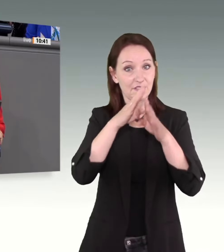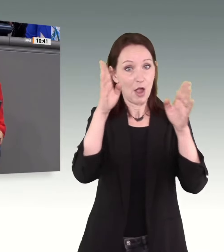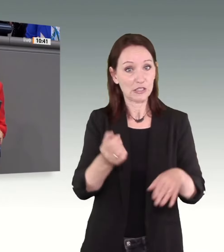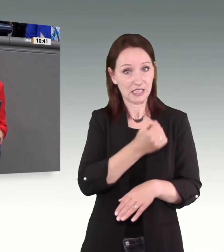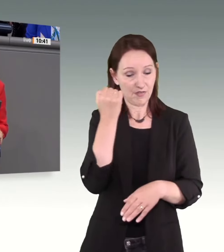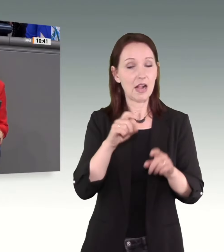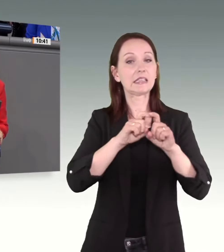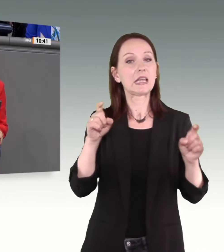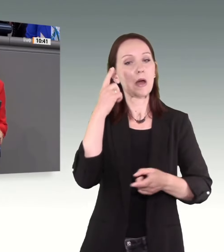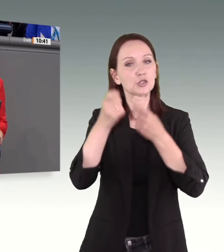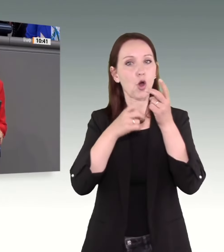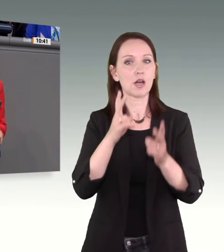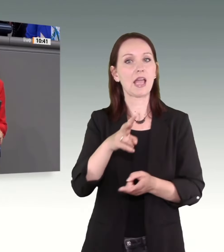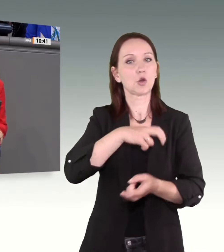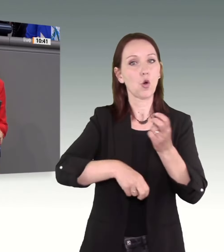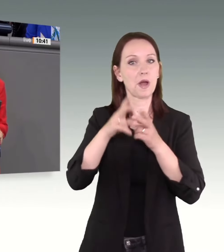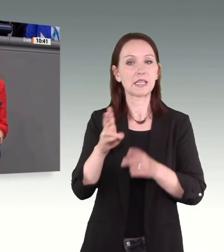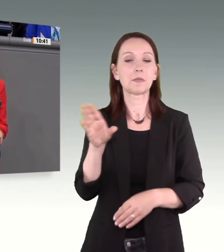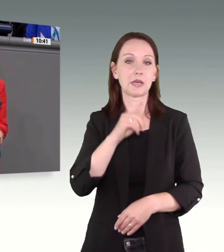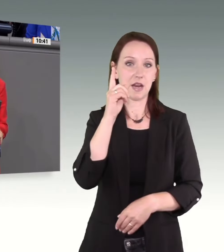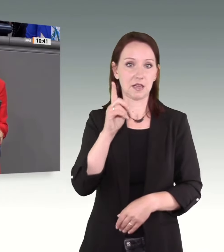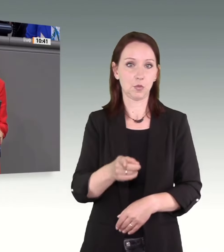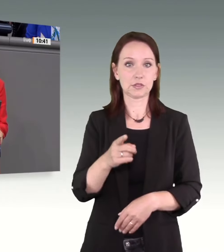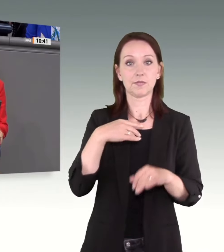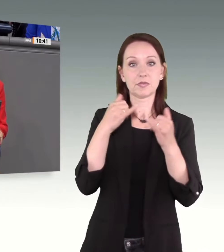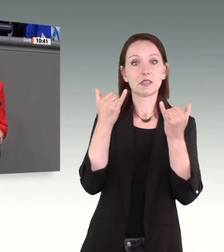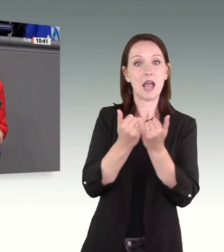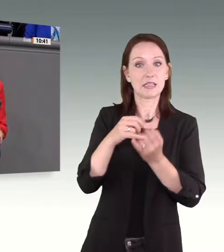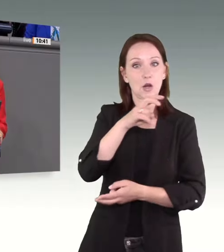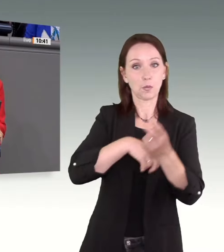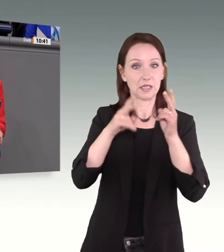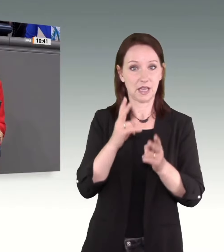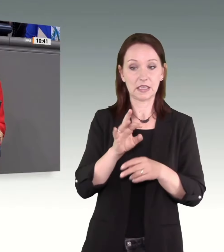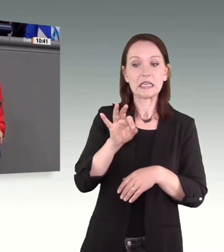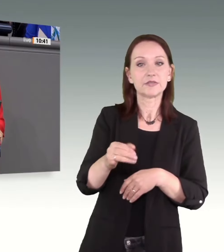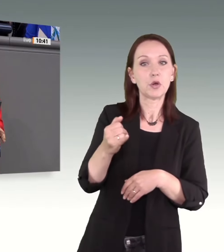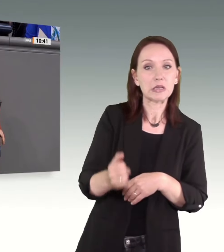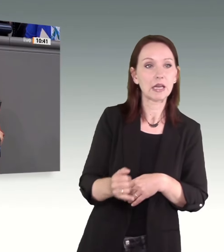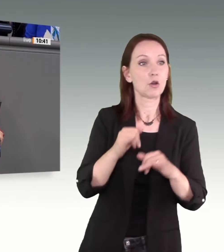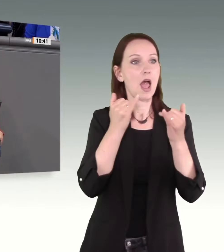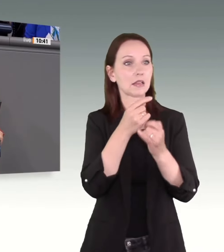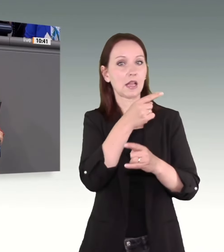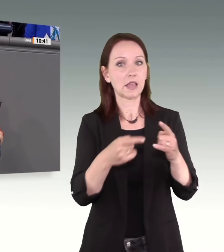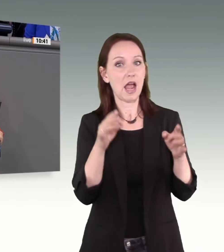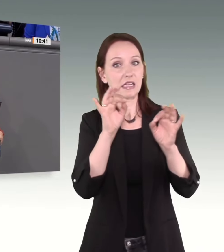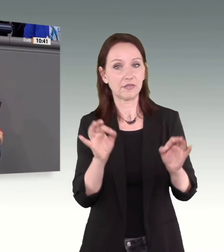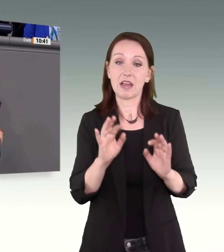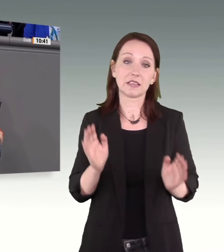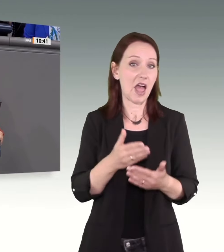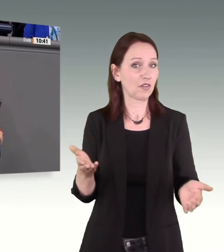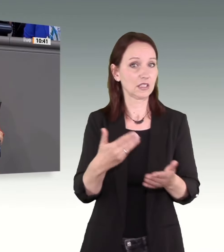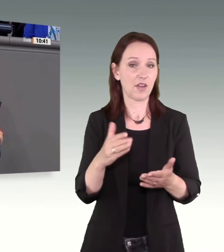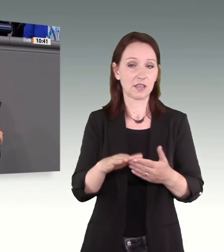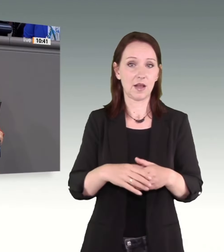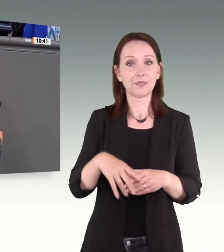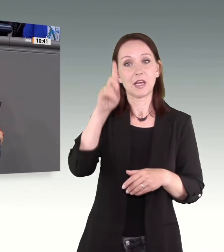Das elterliche Umgangsrecht darf nicht länger die Sicherheit eines Elternteils oder des Kindes gefährden. Der wissenschaftliche Dienst des Deutschen Bundestags